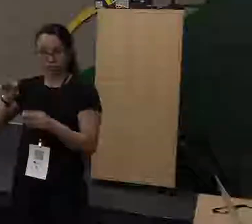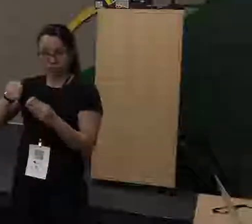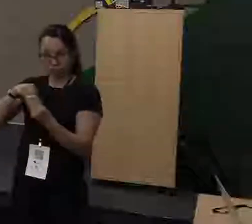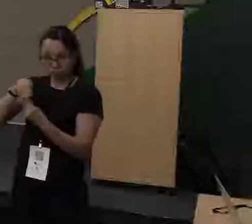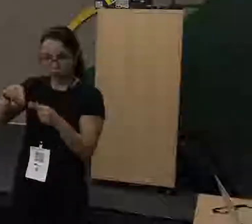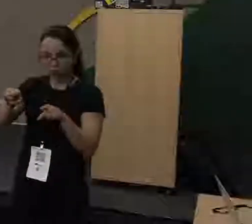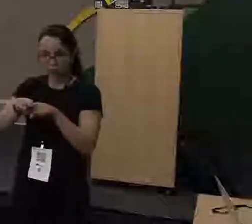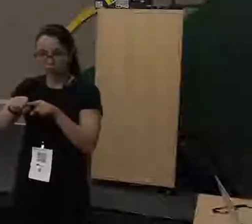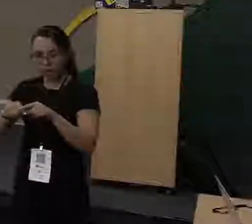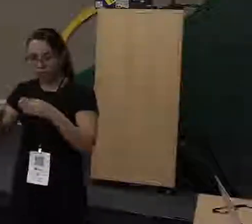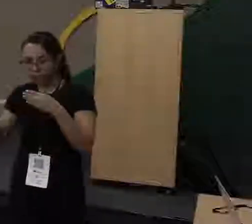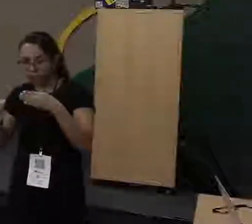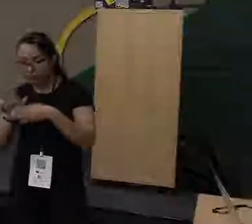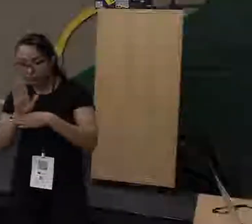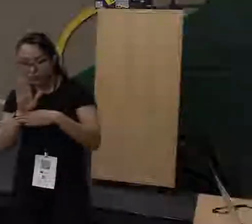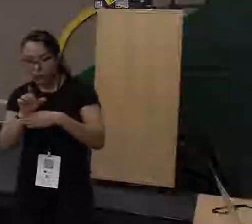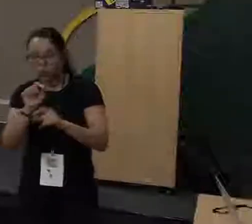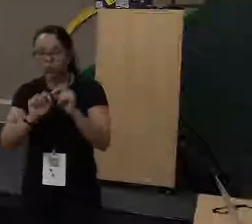dentro do Java.